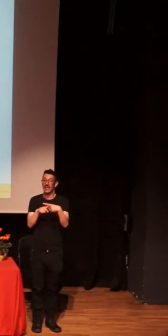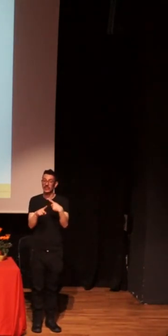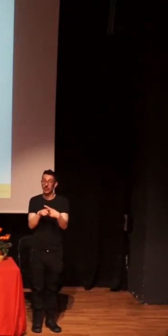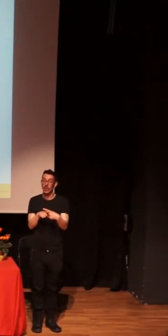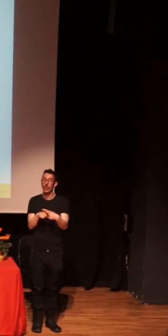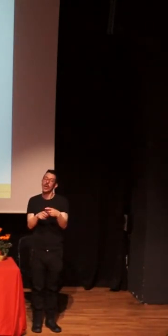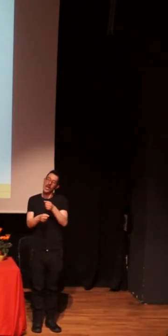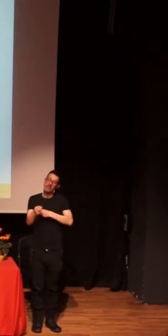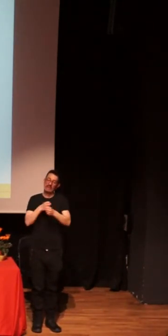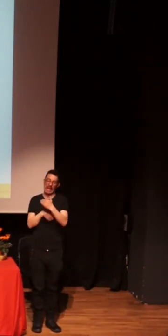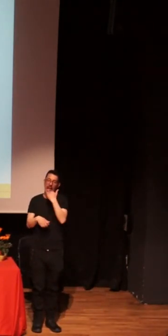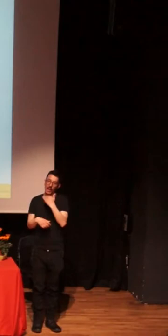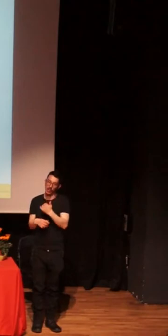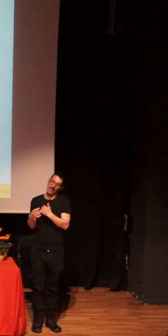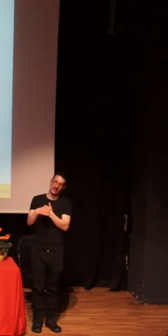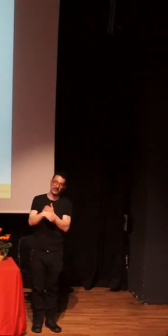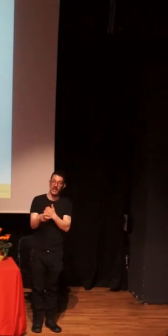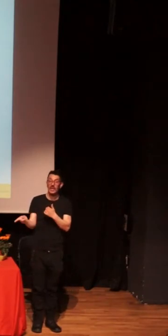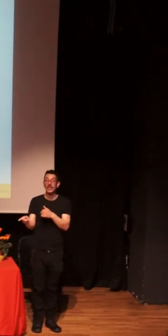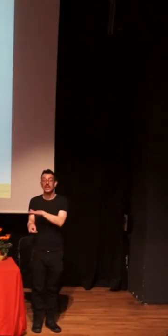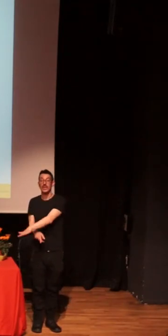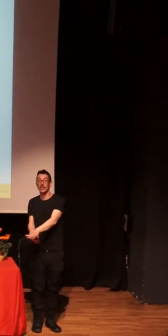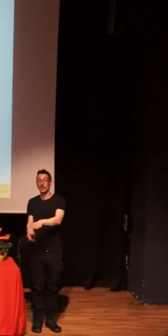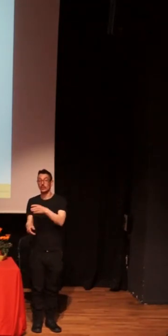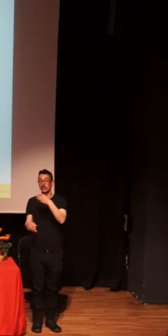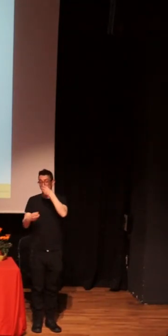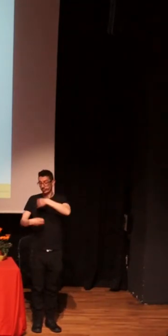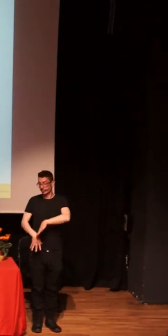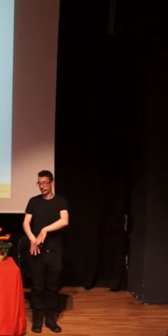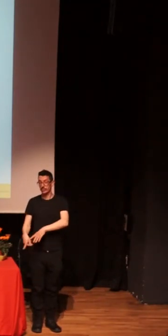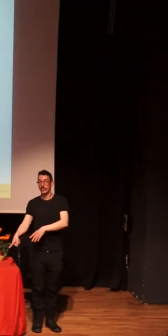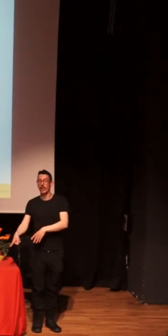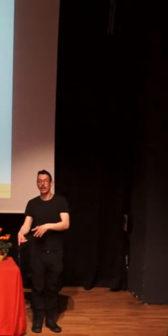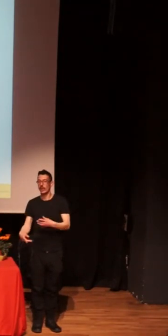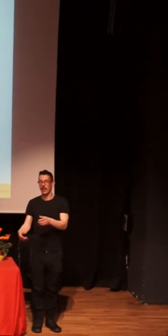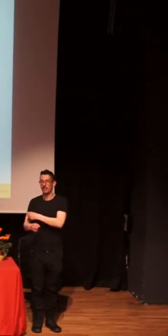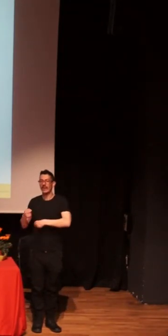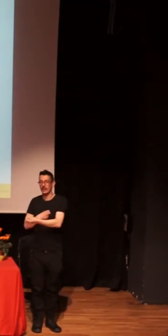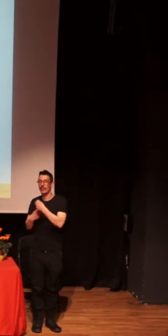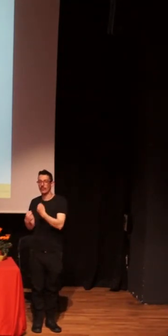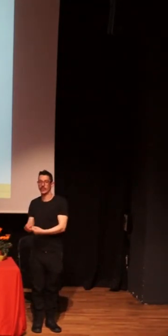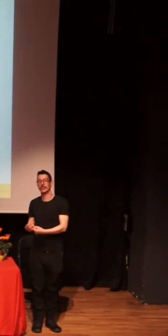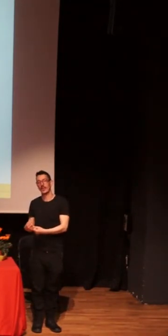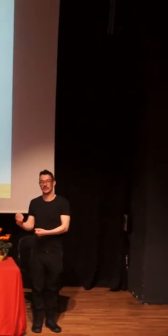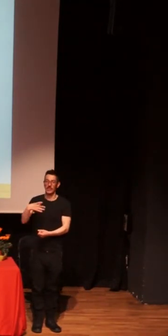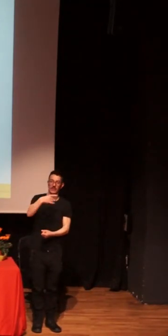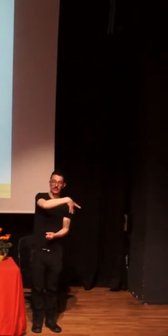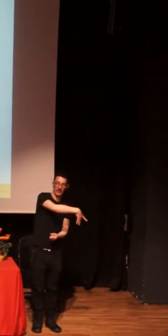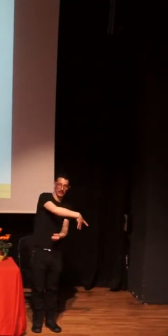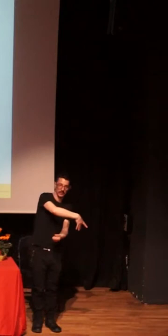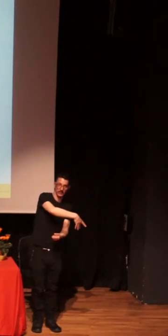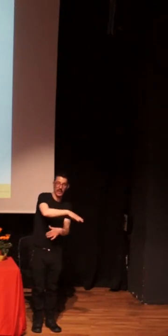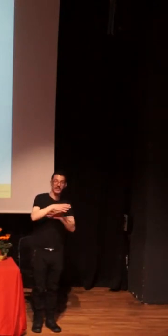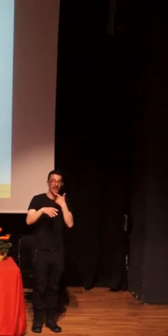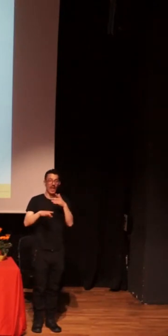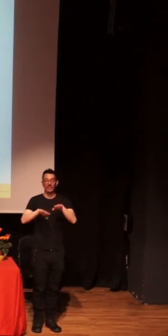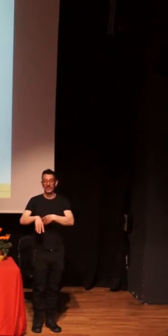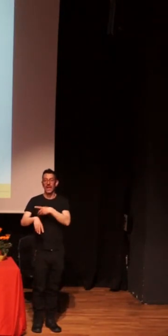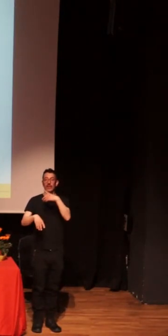el peso de los determinantes sociales de la salud o de cómo el estigma no afecta por igual a todas las personas con